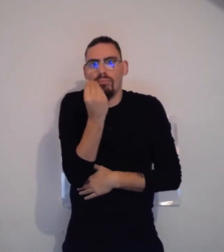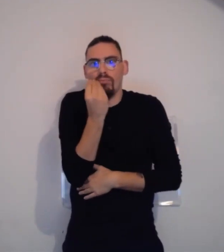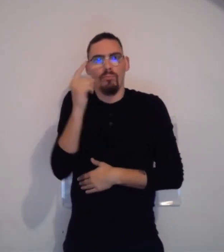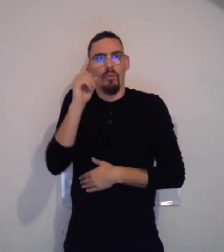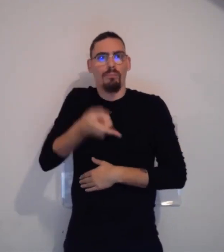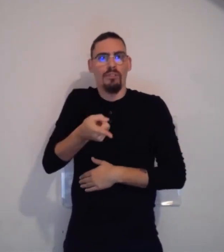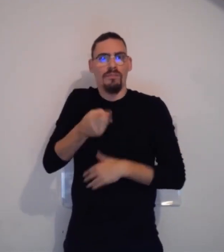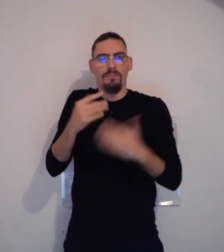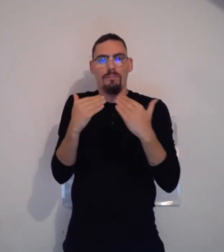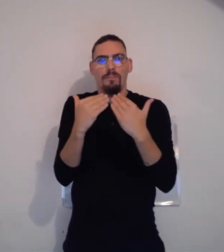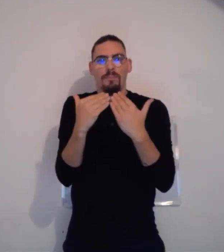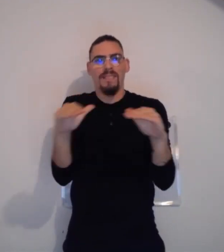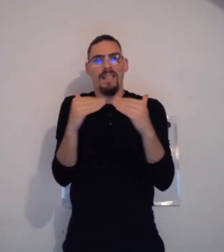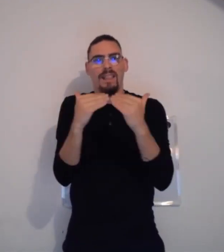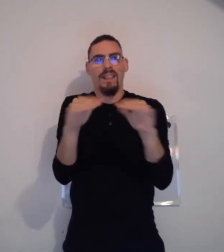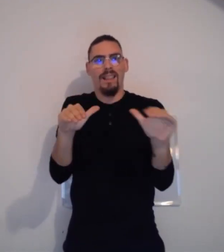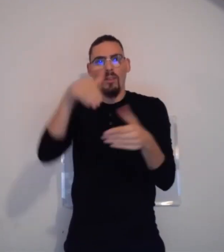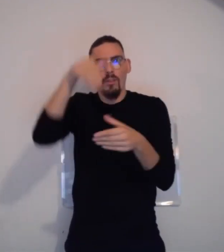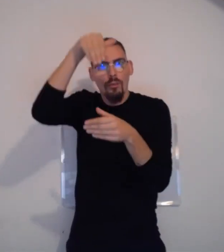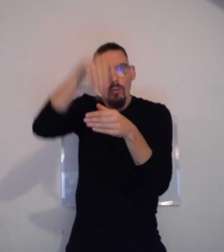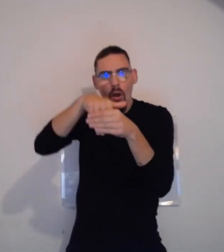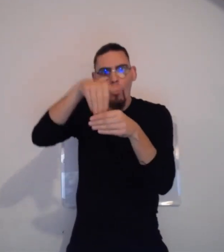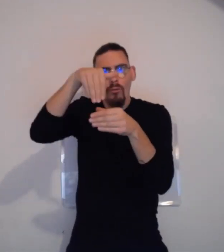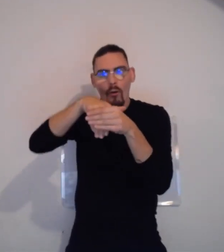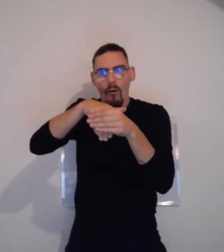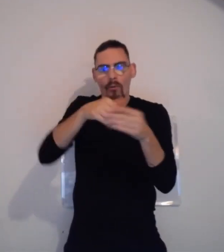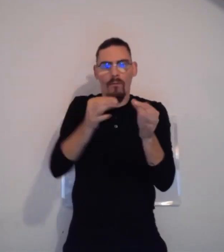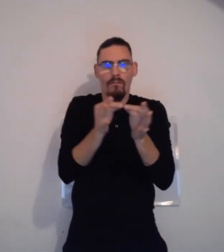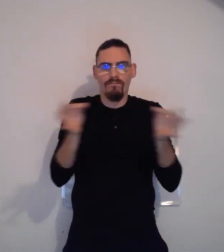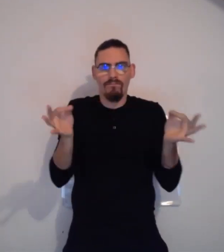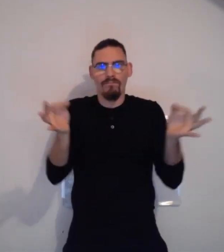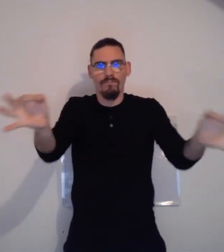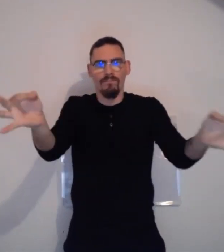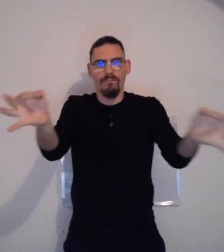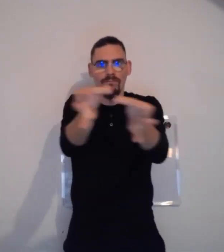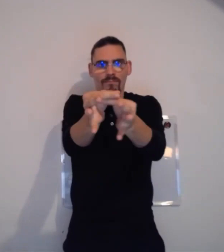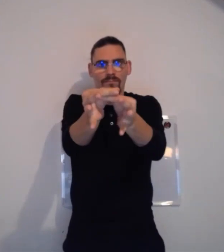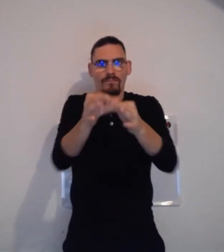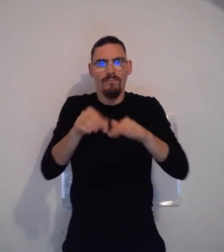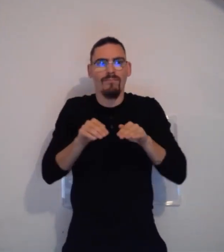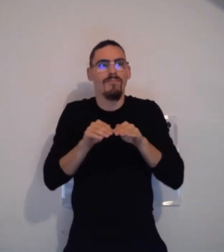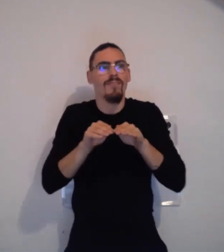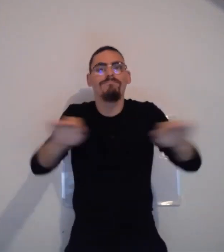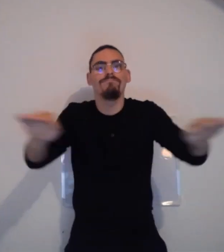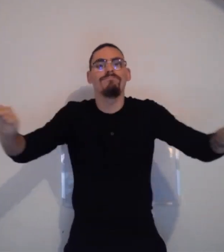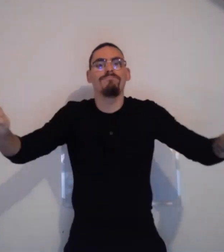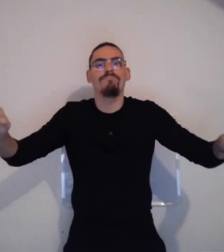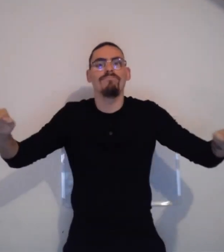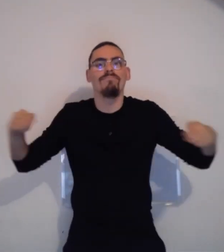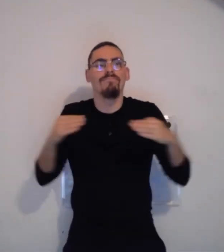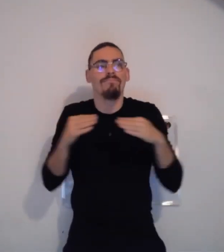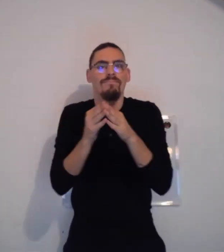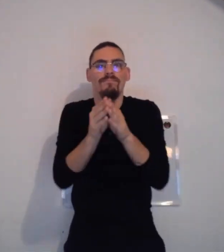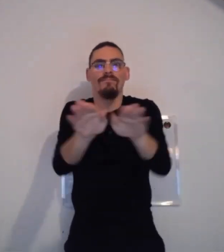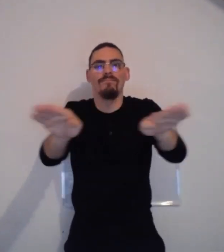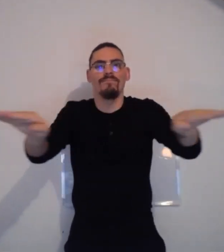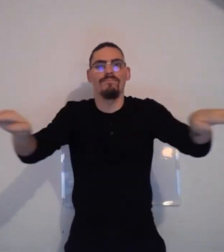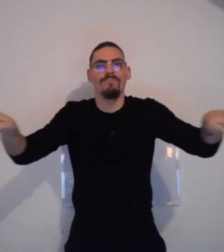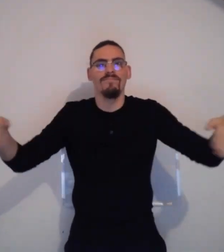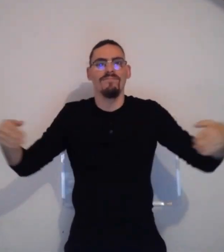Ce qu'il faut savoir, c'est que dans le nord, il fait assez froid. Donc, finalement, la piscine est souvent à l'intérieur d'un local. Et donc, ce sont